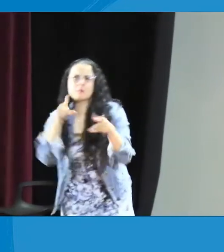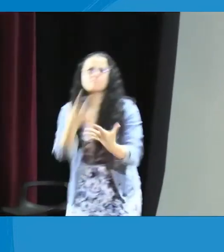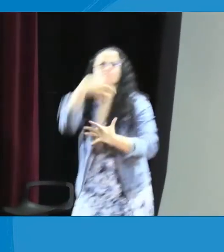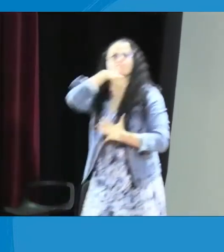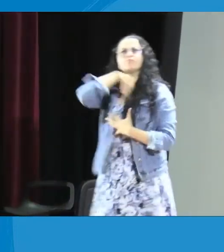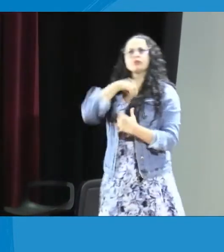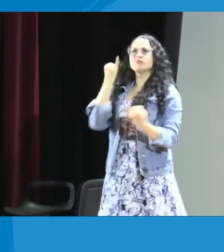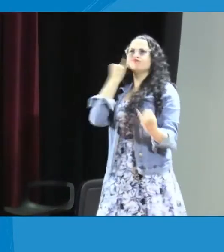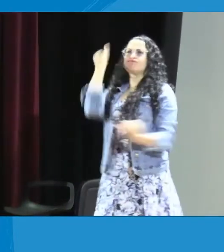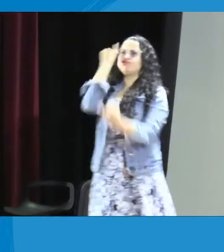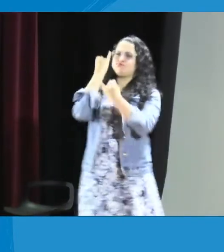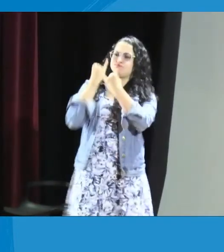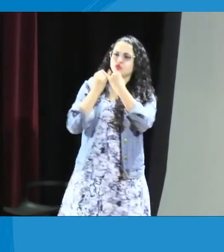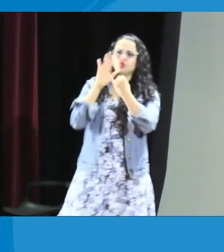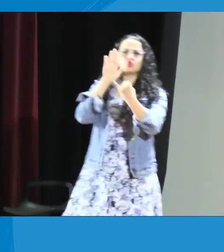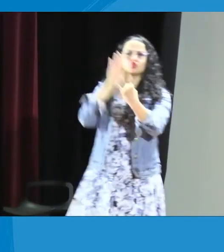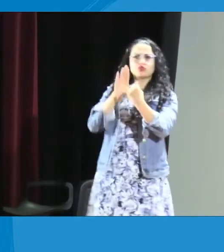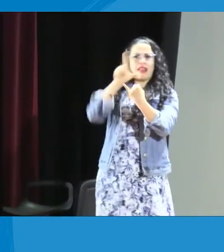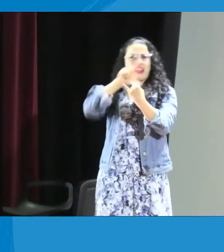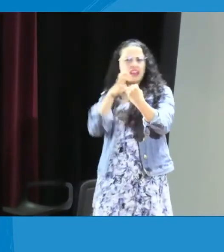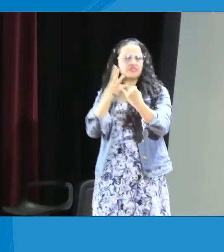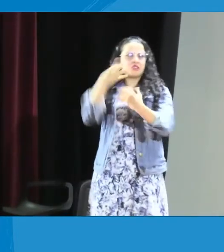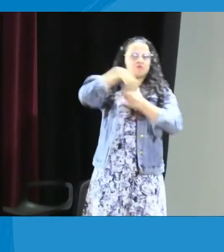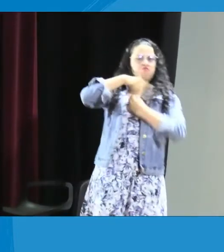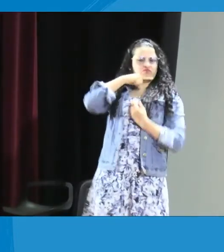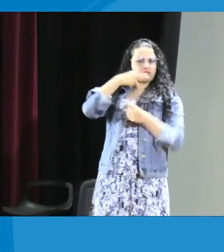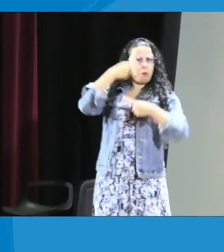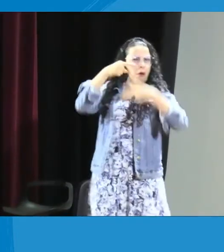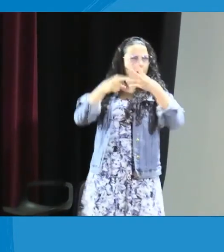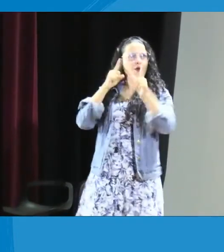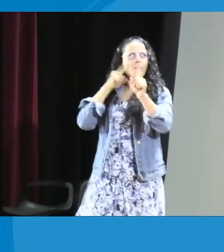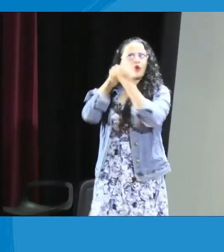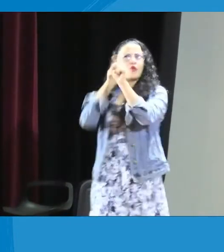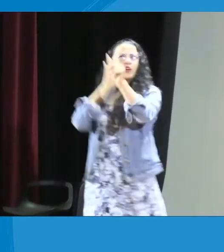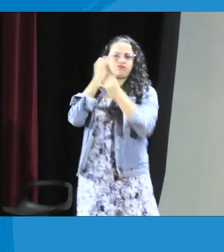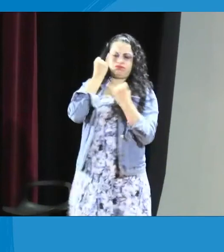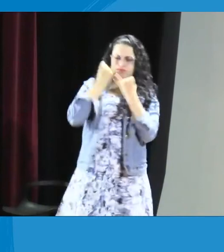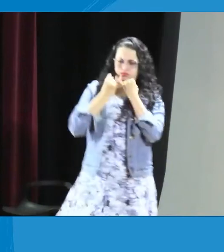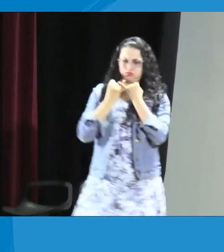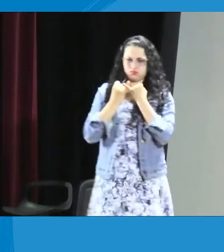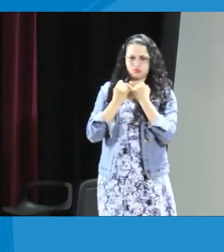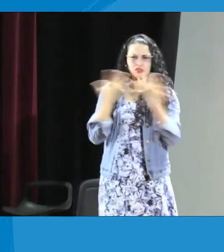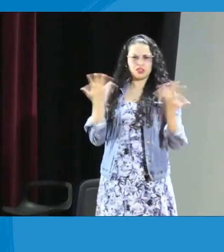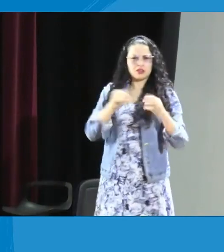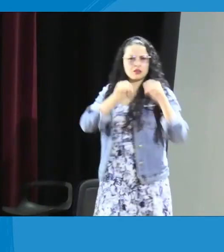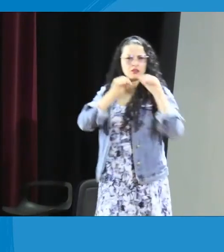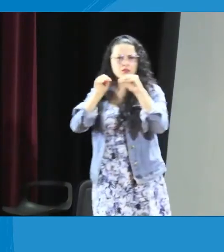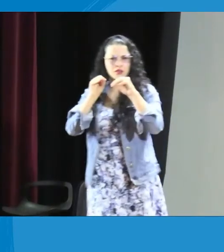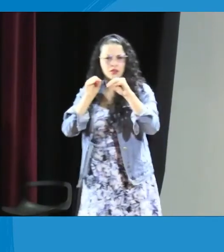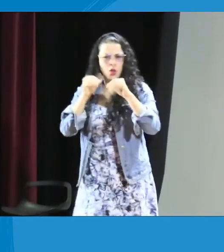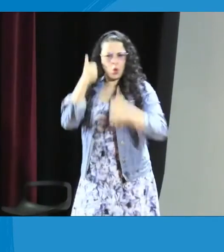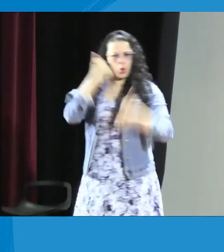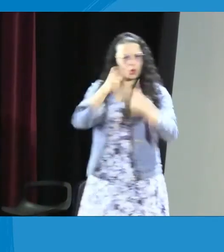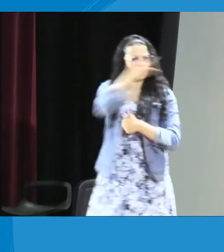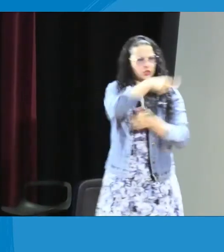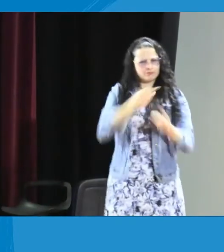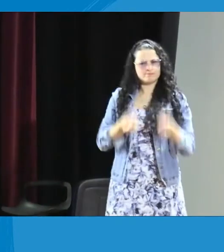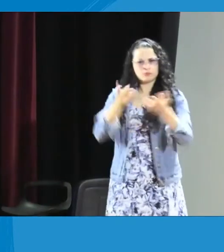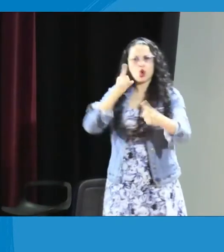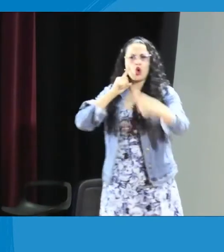docente, que acompañan a estos infantes, ¿cómo se ha determinado esa identidad, esa adquisición